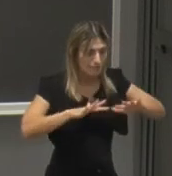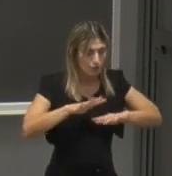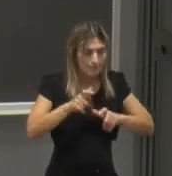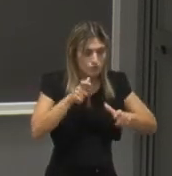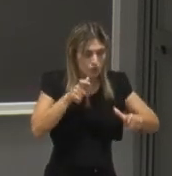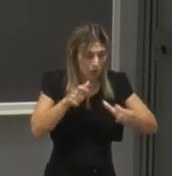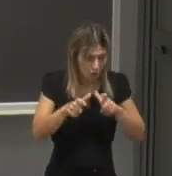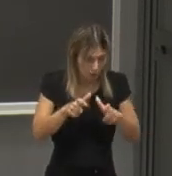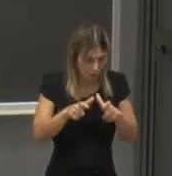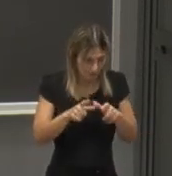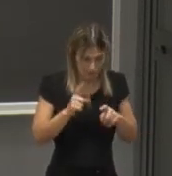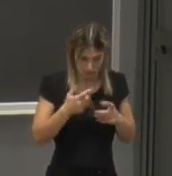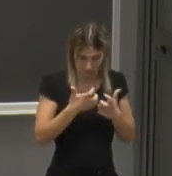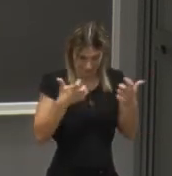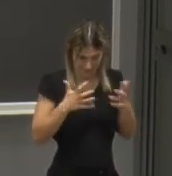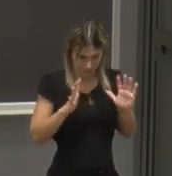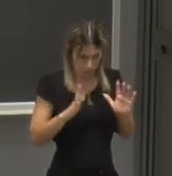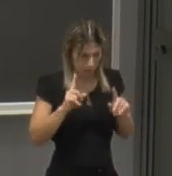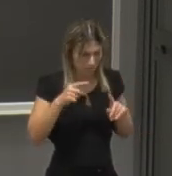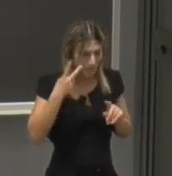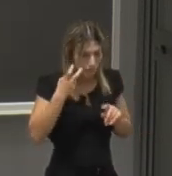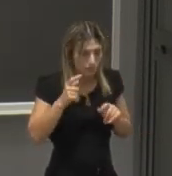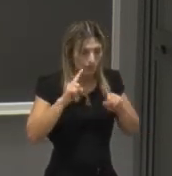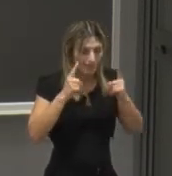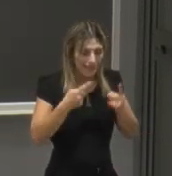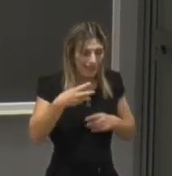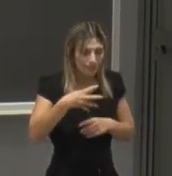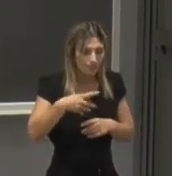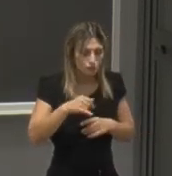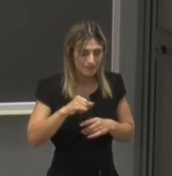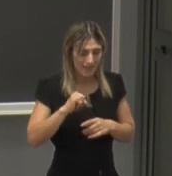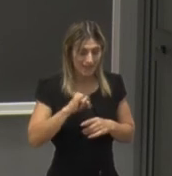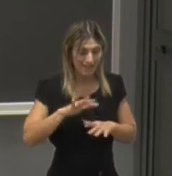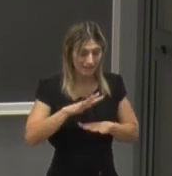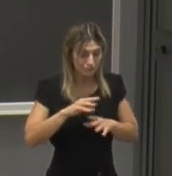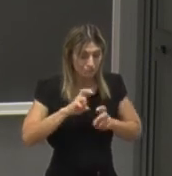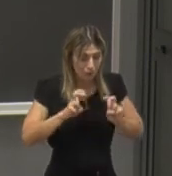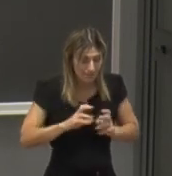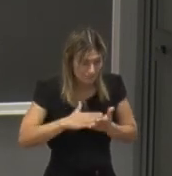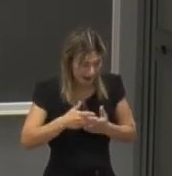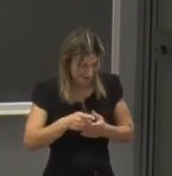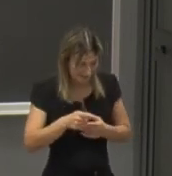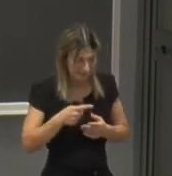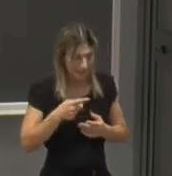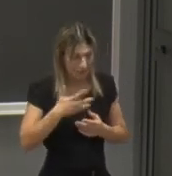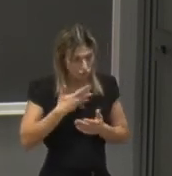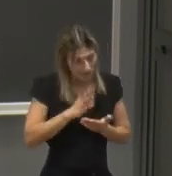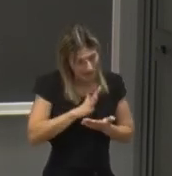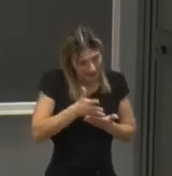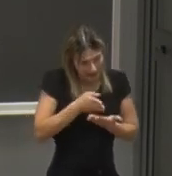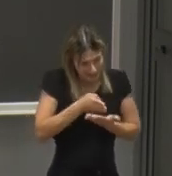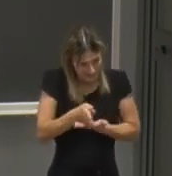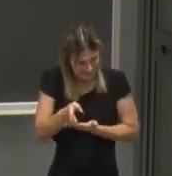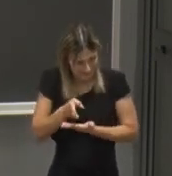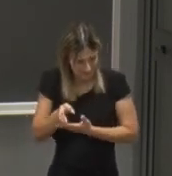mentre chiaramente per la laurea magistrale in informatica il percorso progredisce verso ambiti